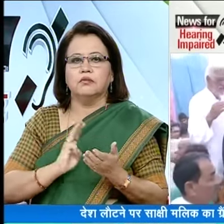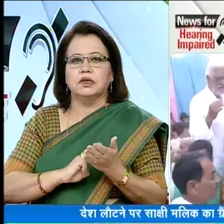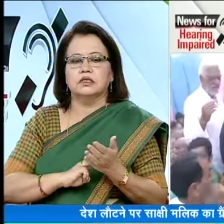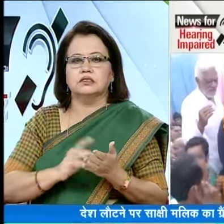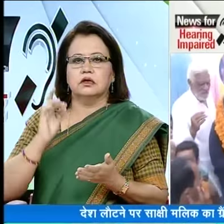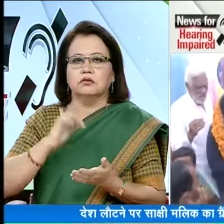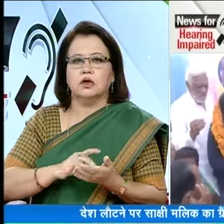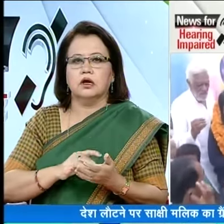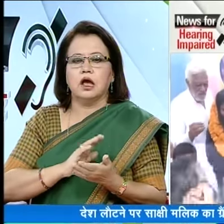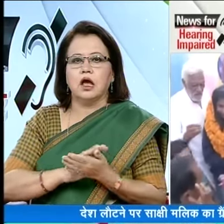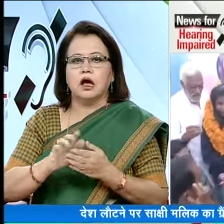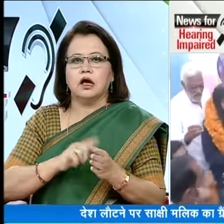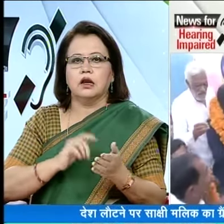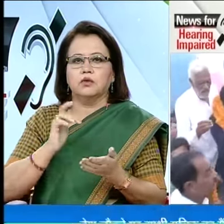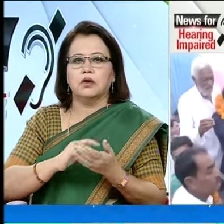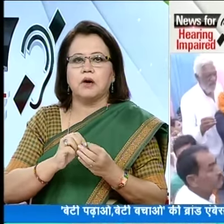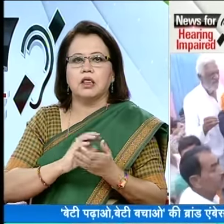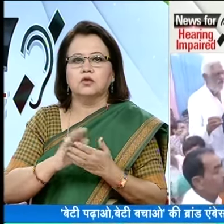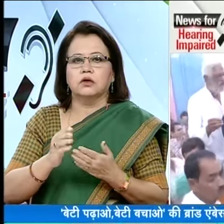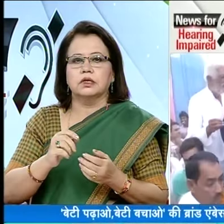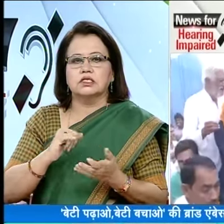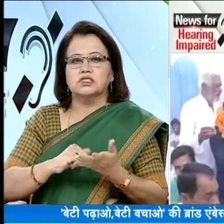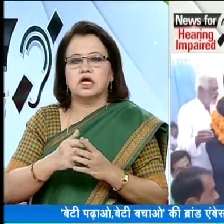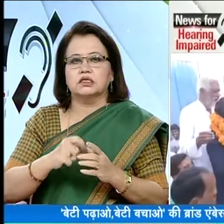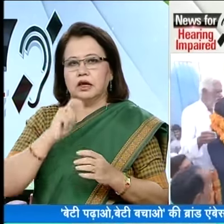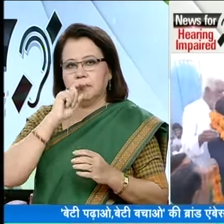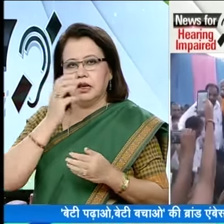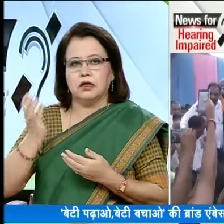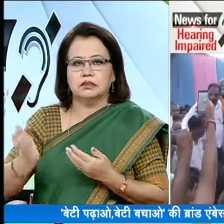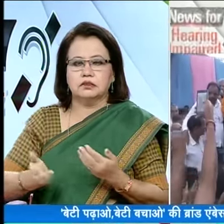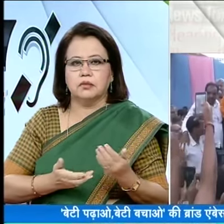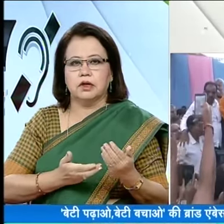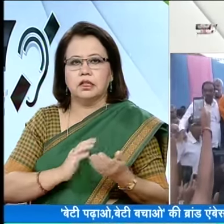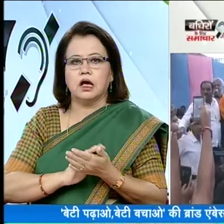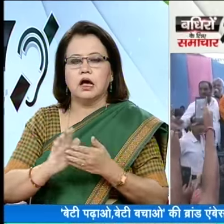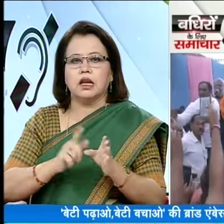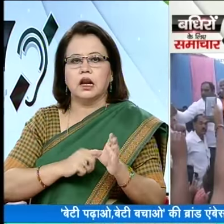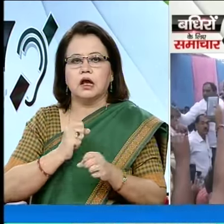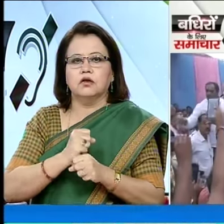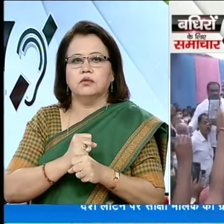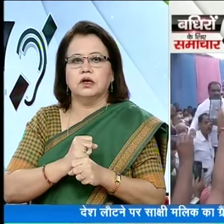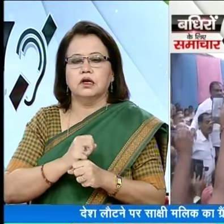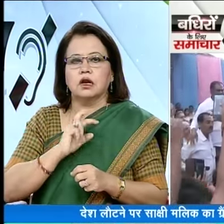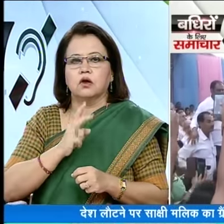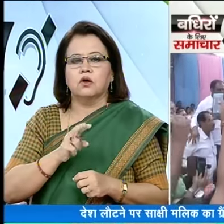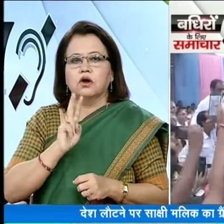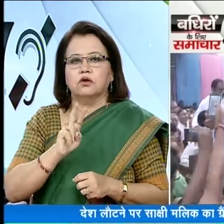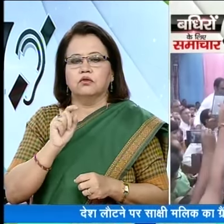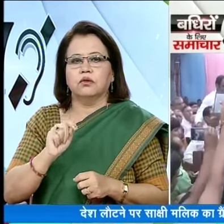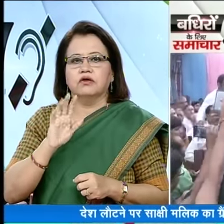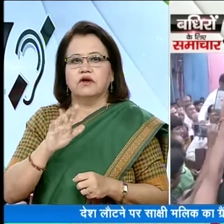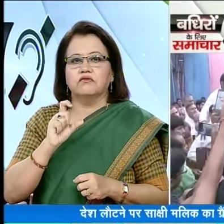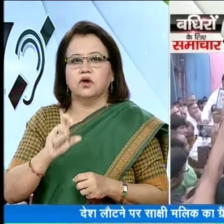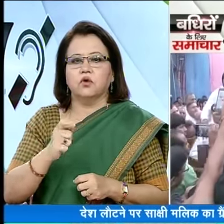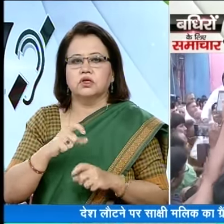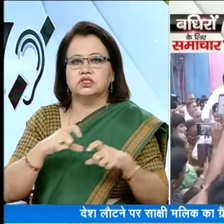मौचूद थे हर्याना पहुचने पर बहादुरगड में साक्षी मलिक को सम्मानित किया गया हर्याना सरकार ने साक्षी को अठाई करोड